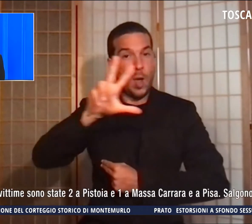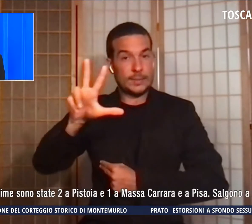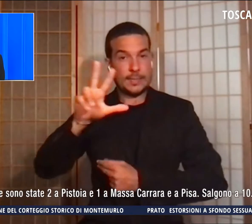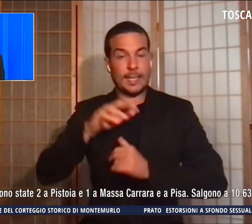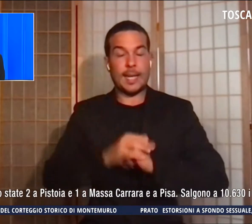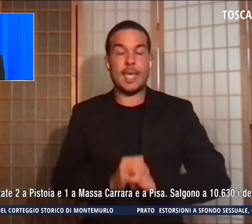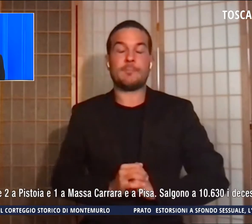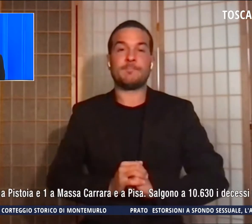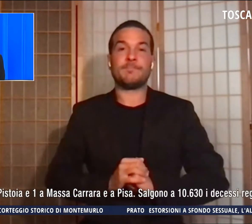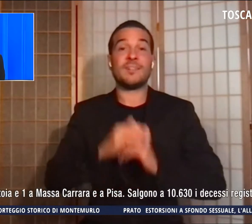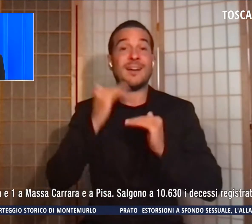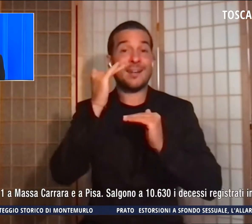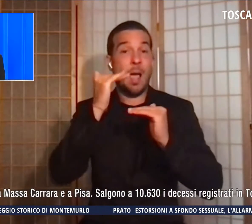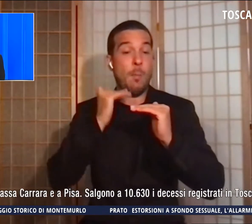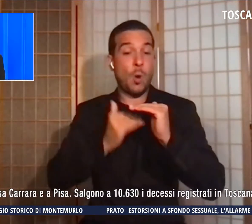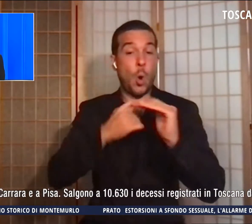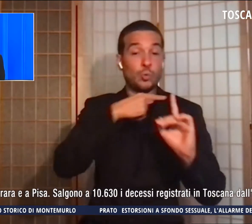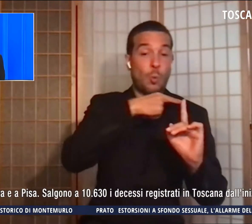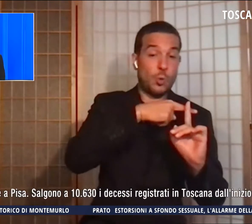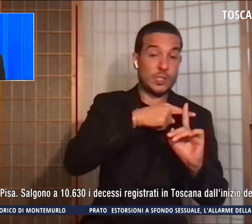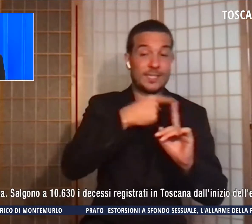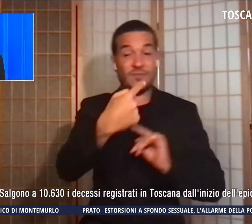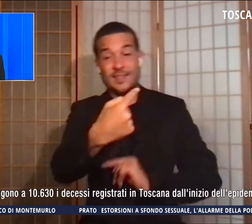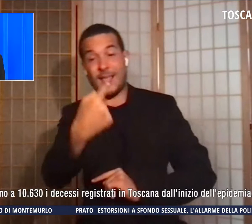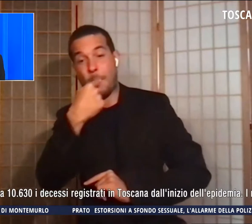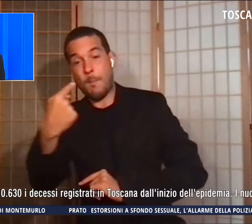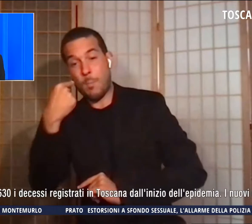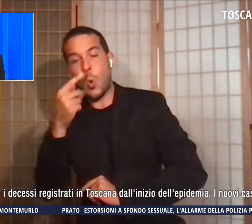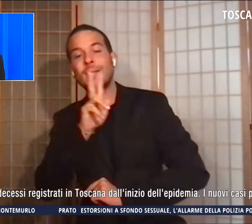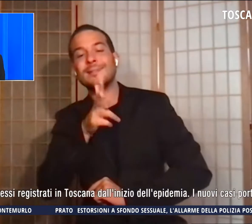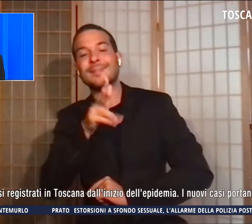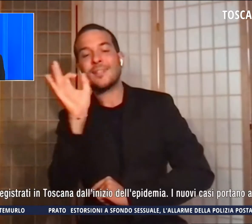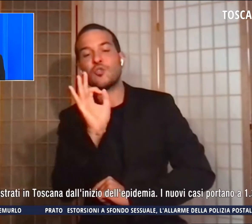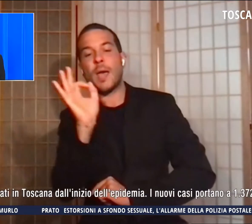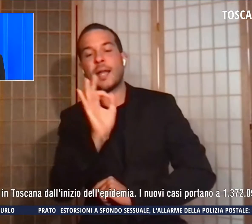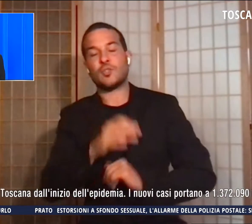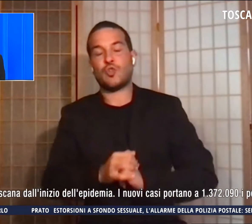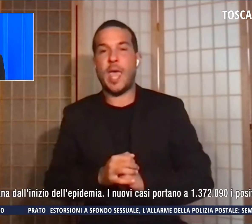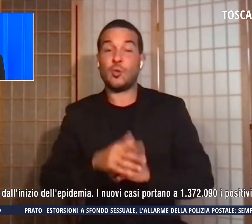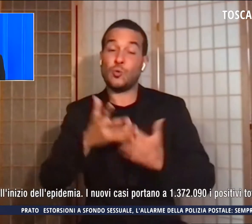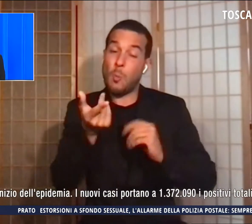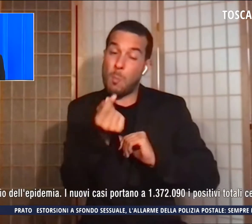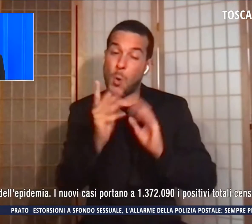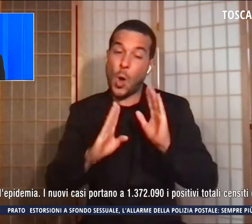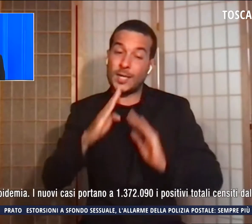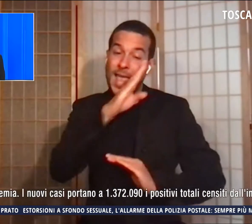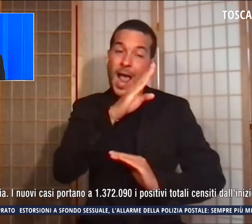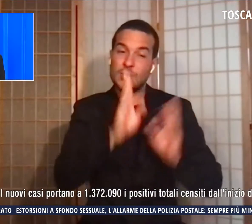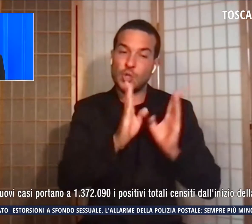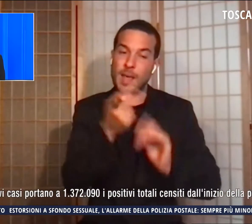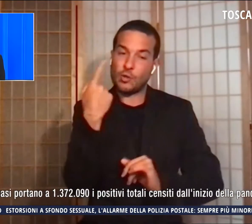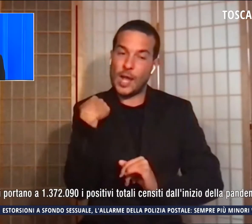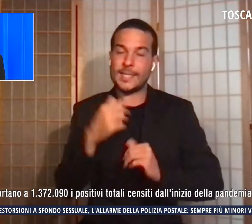positivi tamponi al 13%, in lieve rialzo da ieri. Altri 4 morti